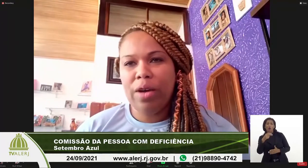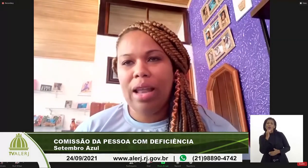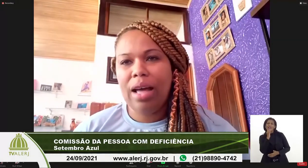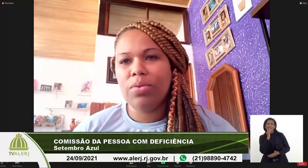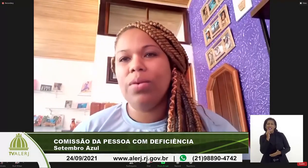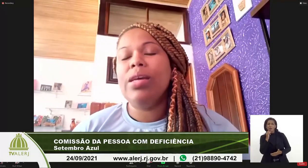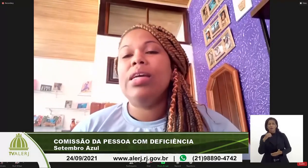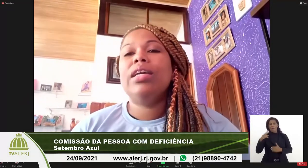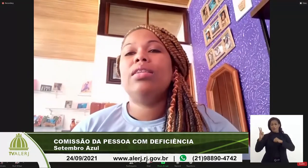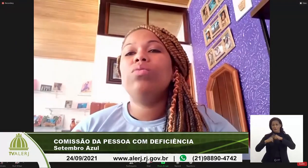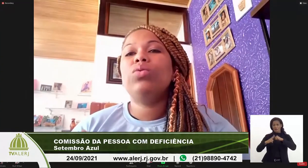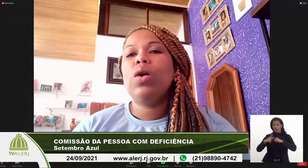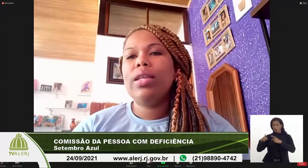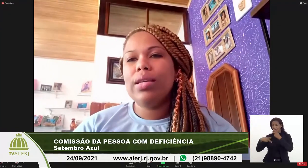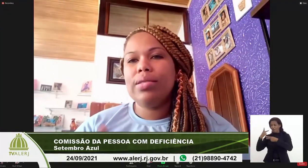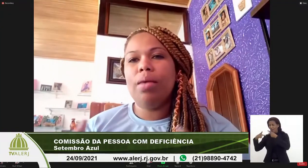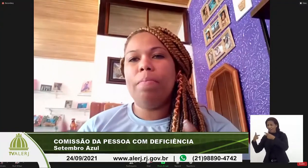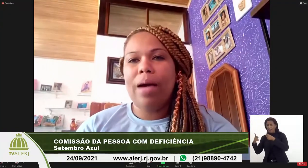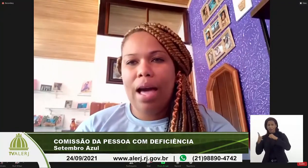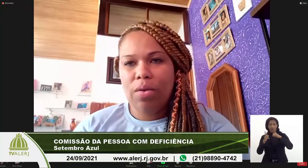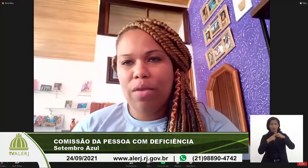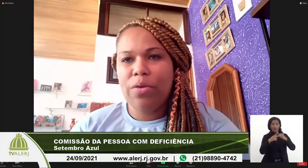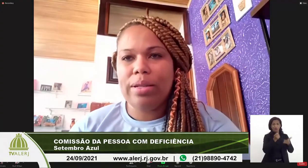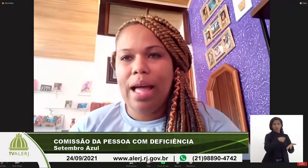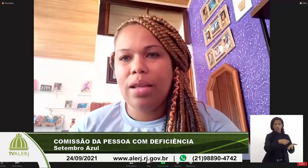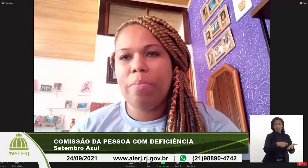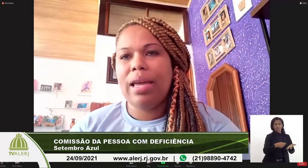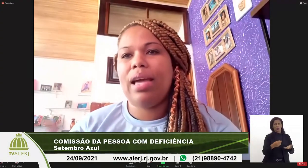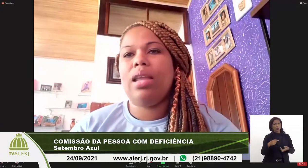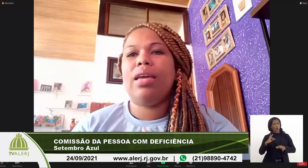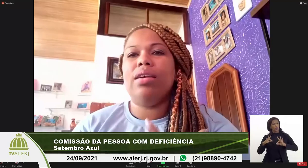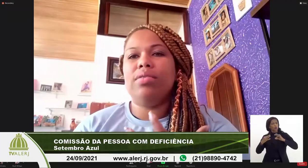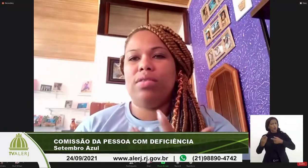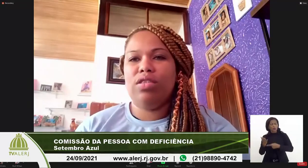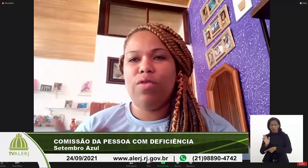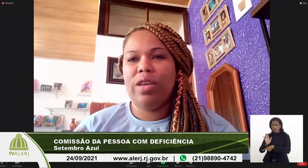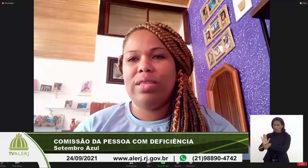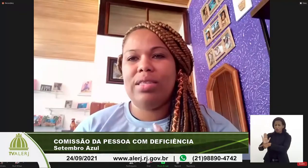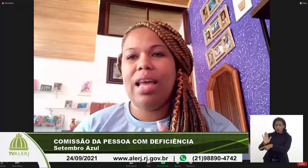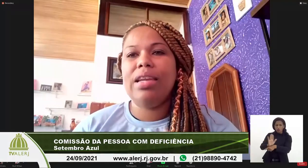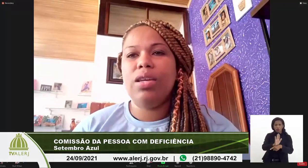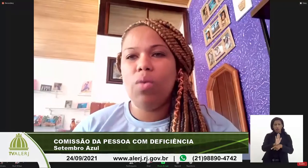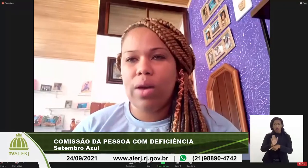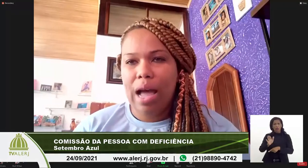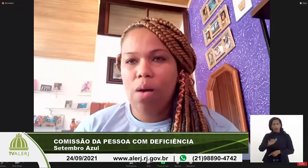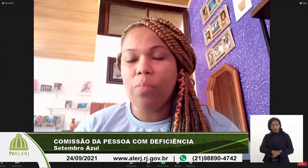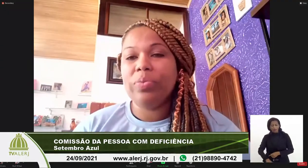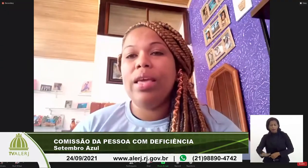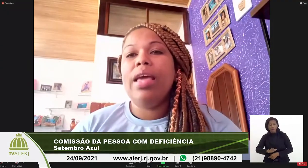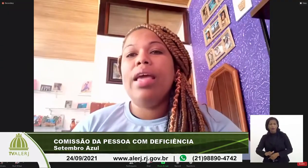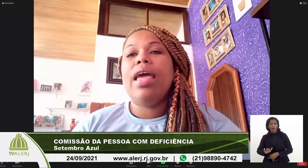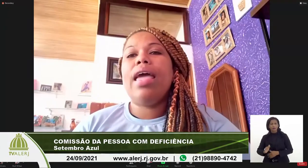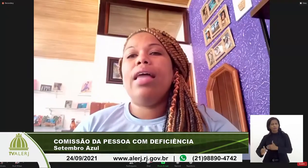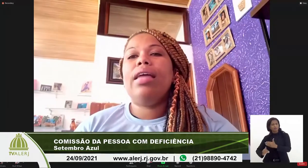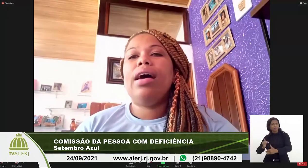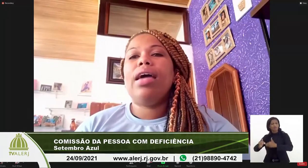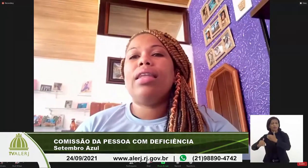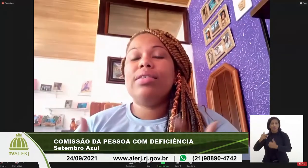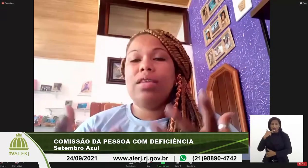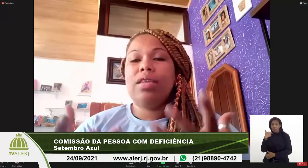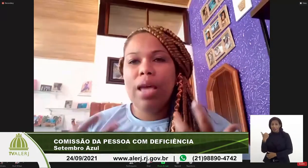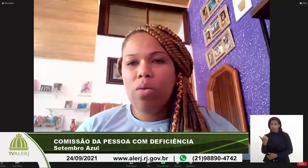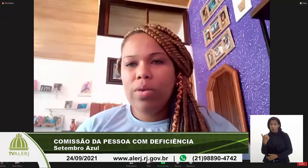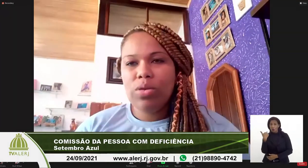e o verbo falado. Então, todo esse amparo que foi dado para que aquela criança se desenvolvesse na língua oral, ela